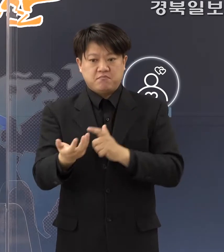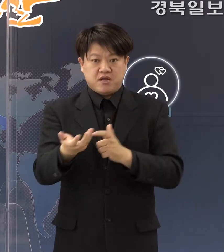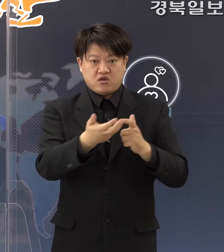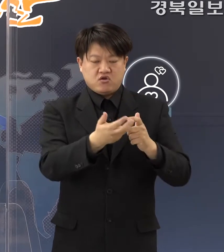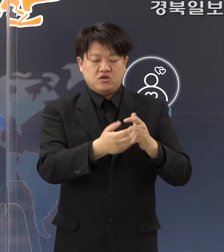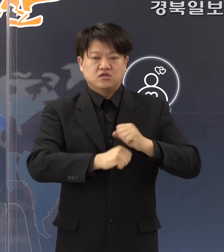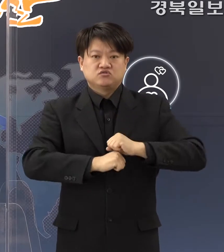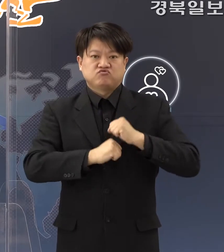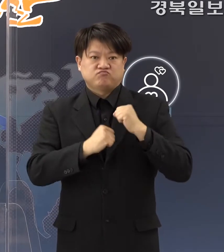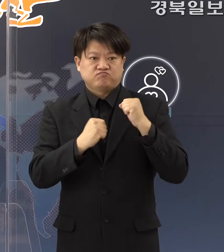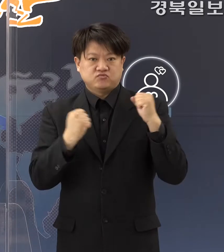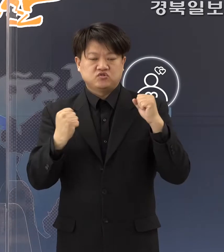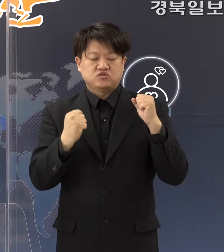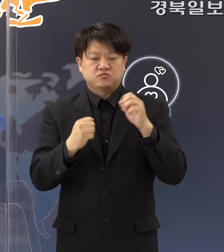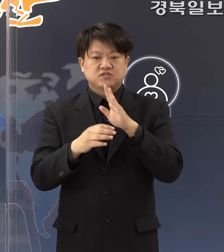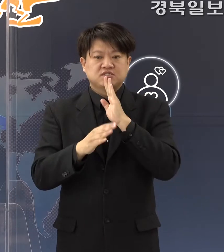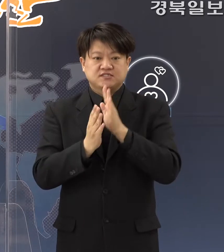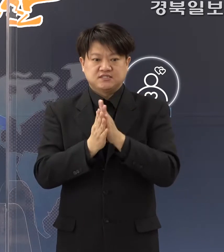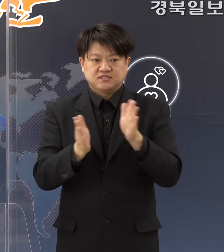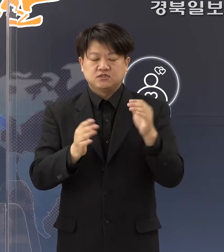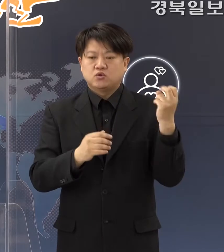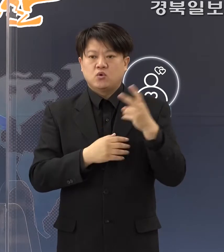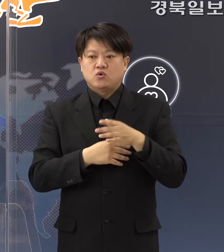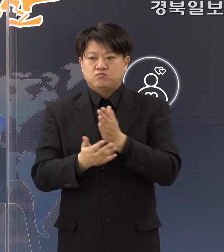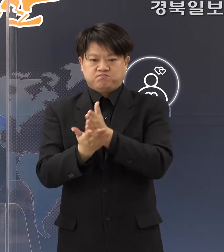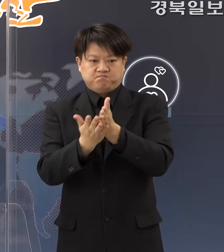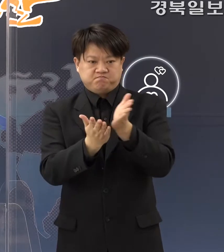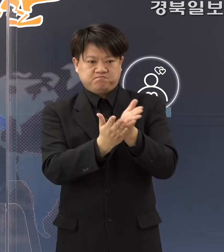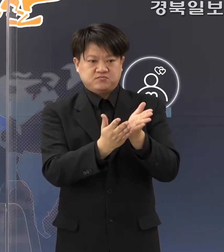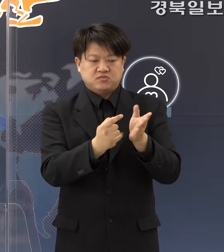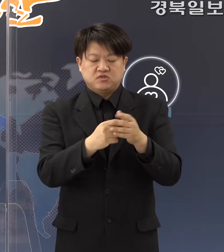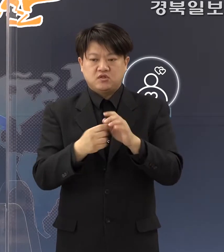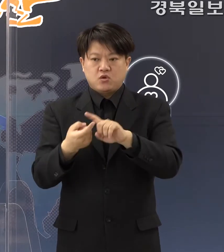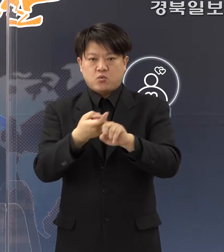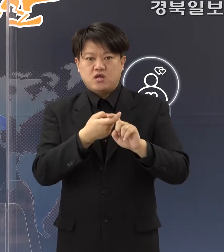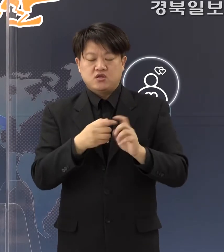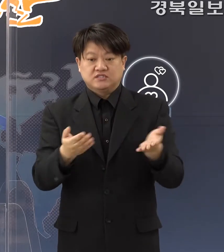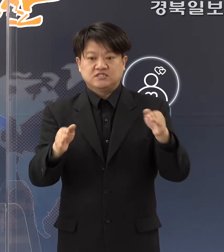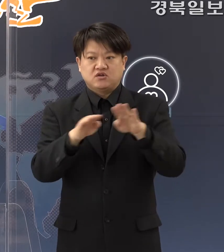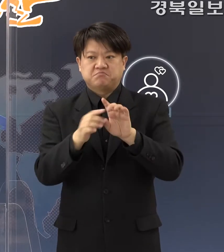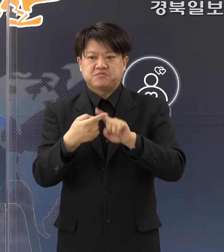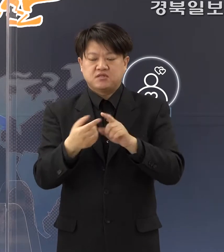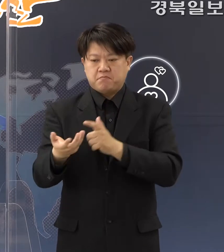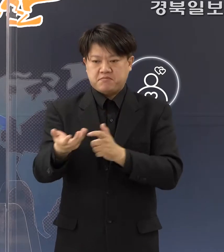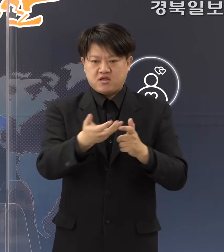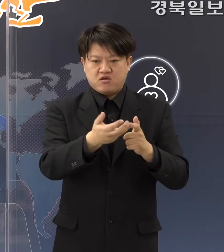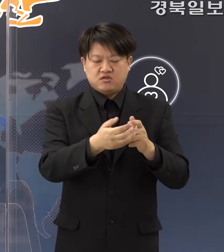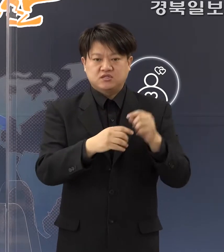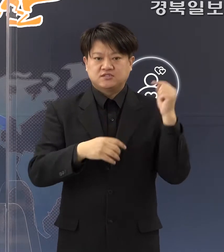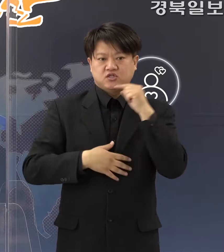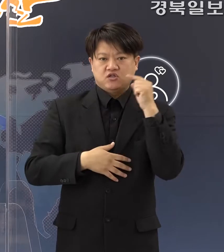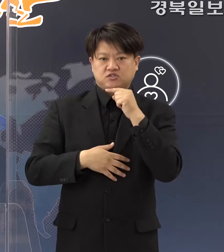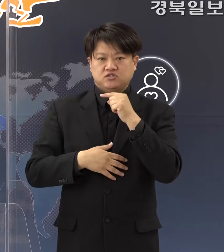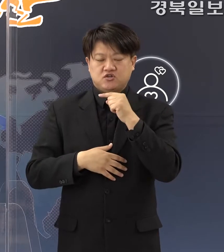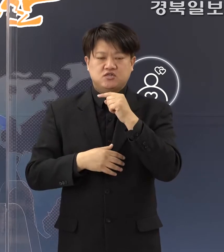준수를 실시하고 부서별로 관련 시설에 대한 방역관리를 철저히 이행하겠습니다.